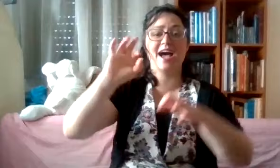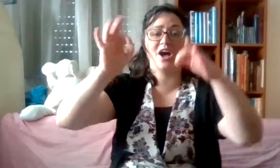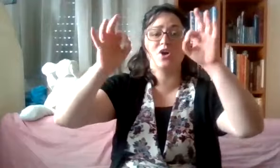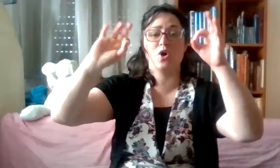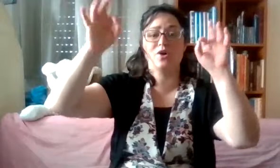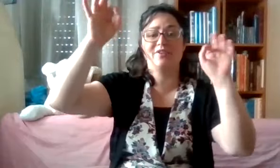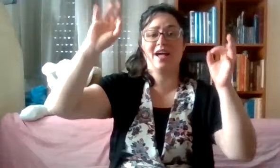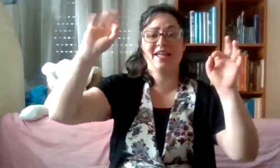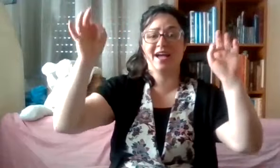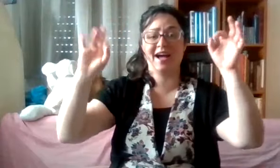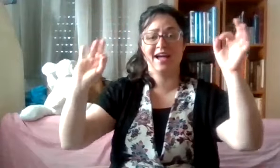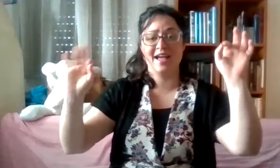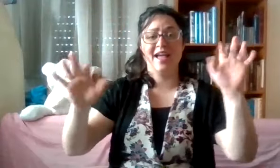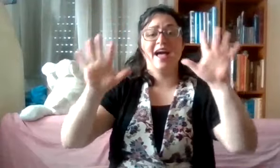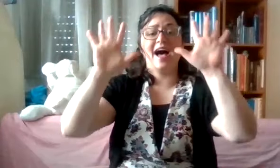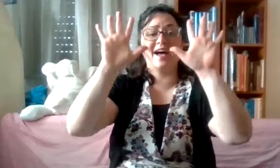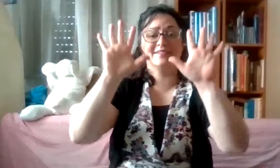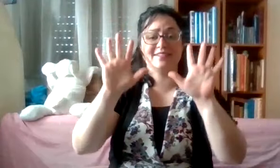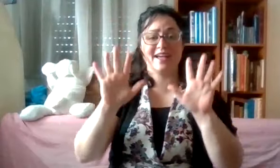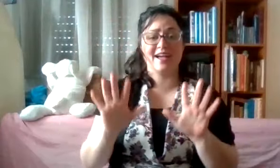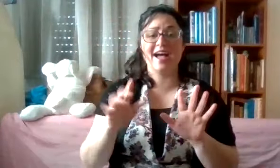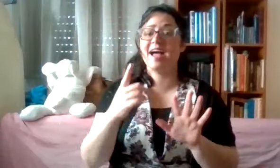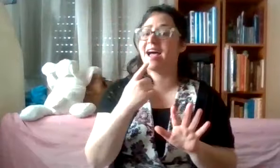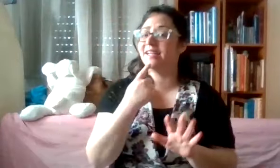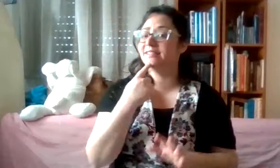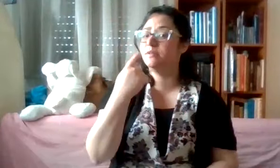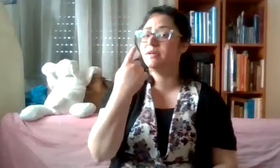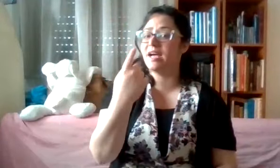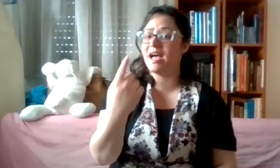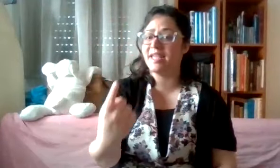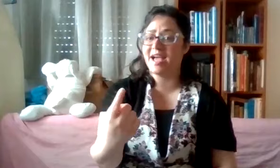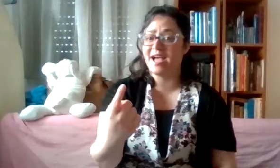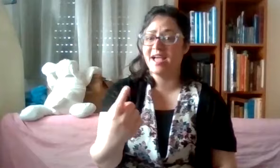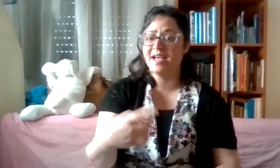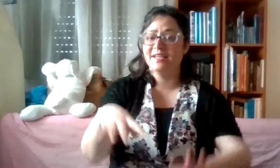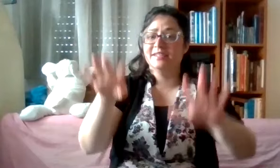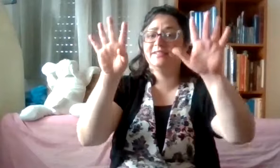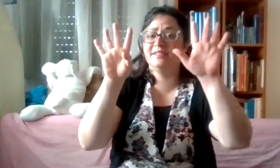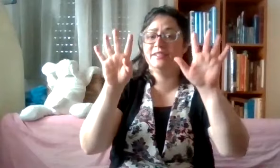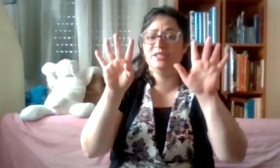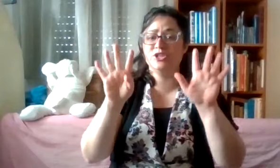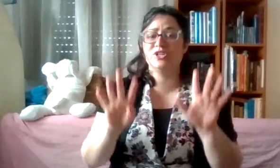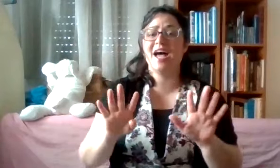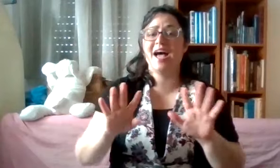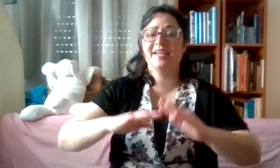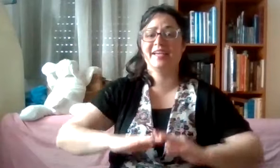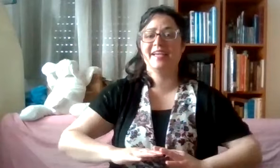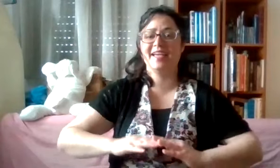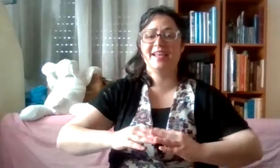כוכביה. עשרה דיבריה. תישעה ירחי